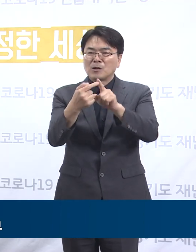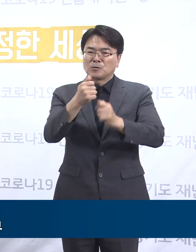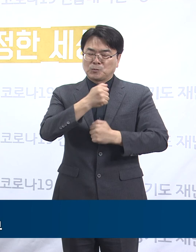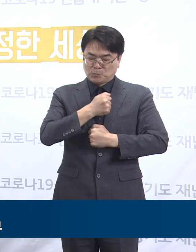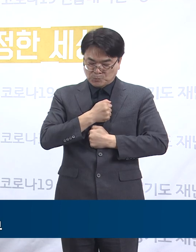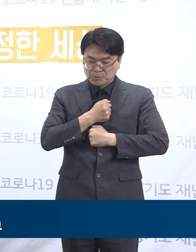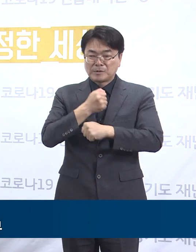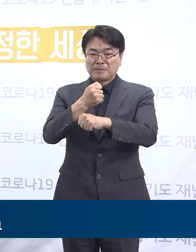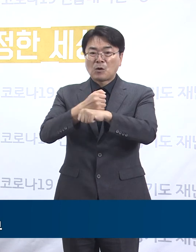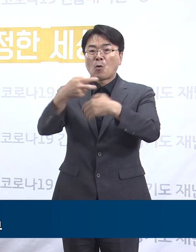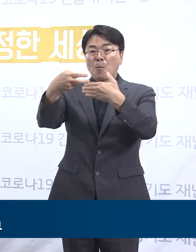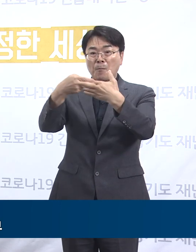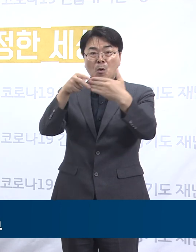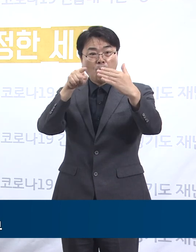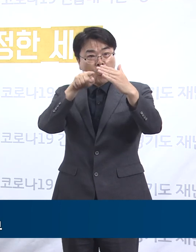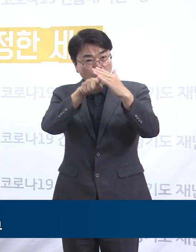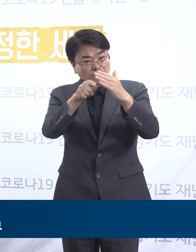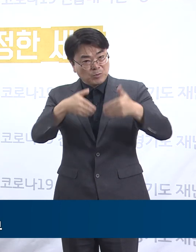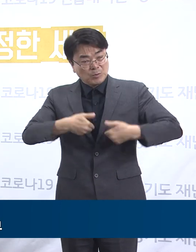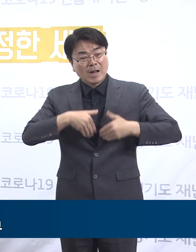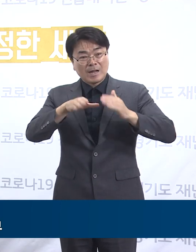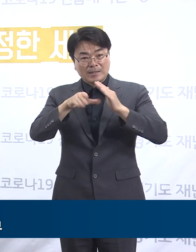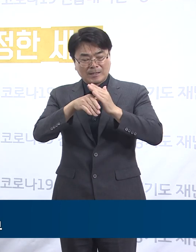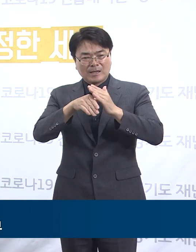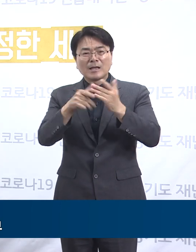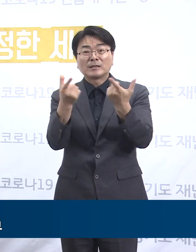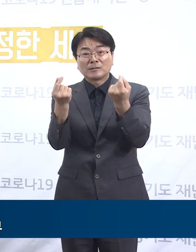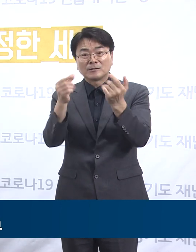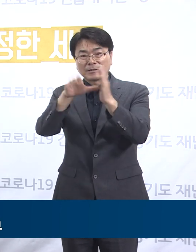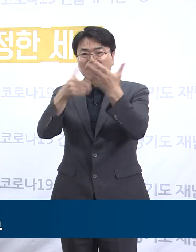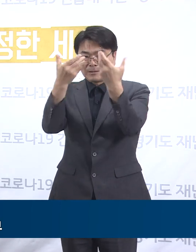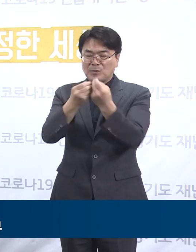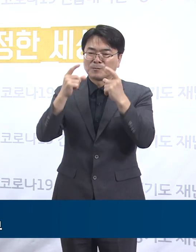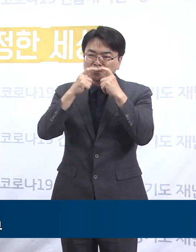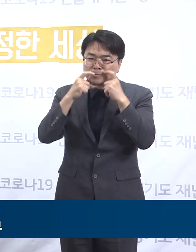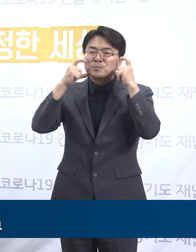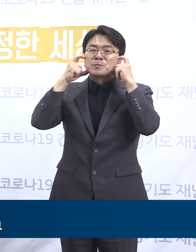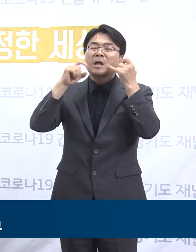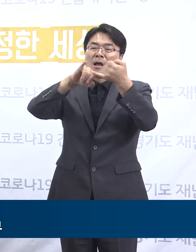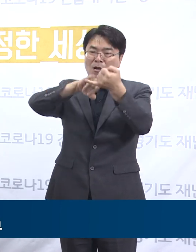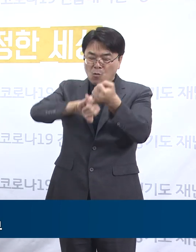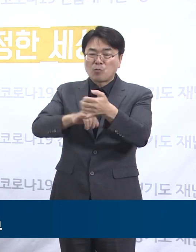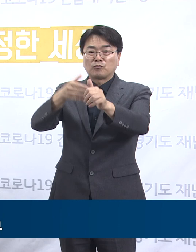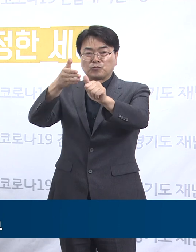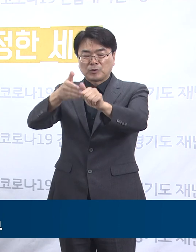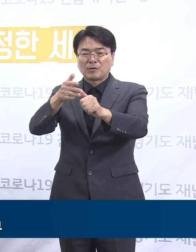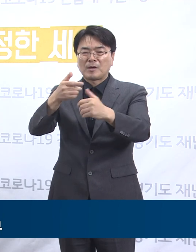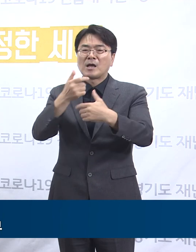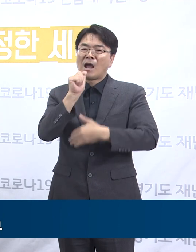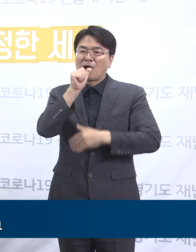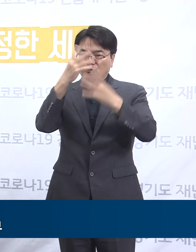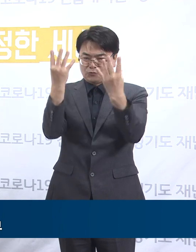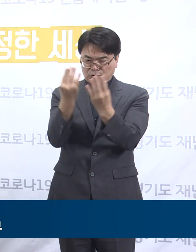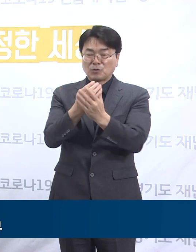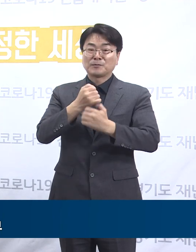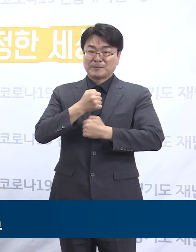방문 등 불가피하게 외출할 시에는 마스크 착용 등 개인 방역수칙을 철저히 순수해 주십시오.